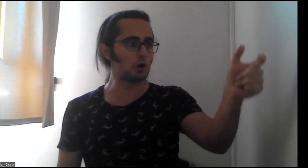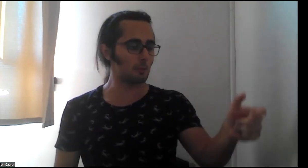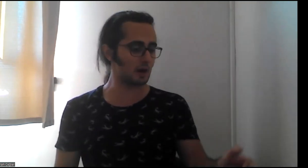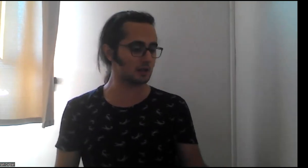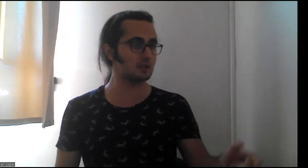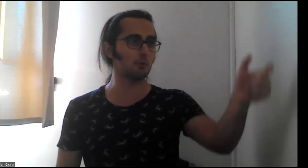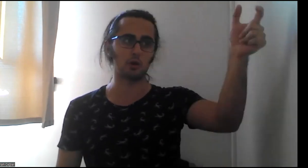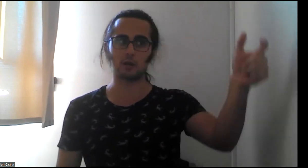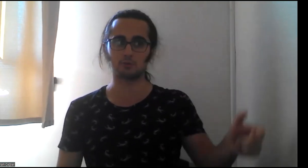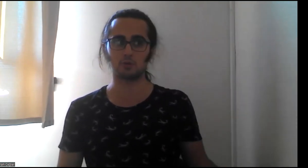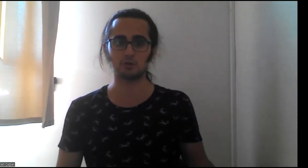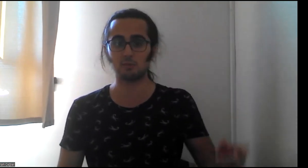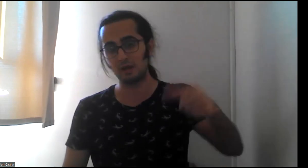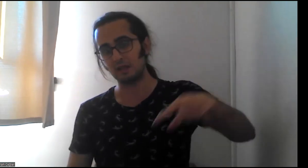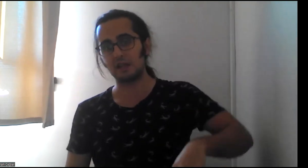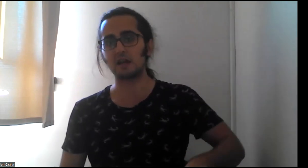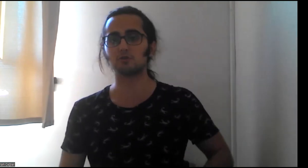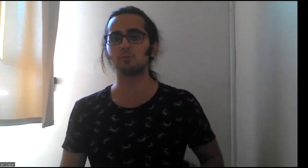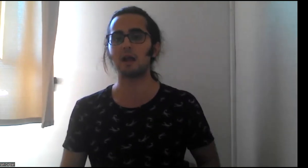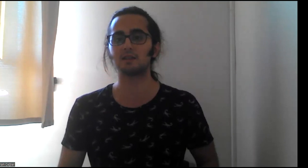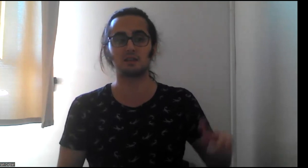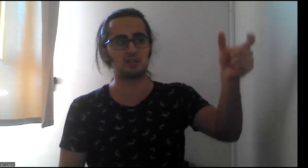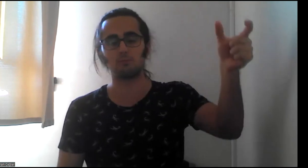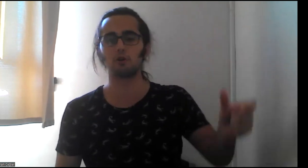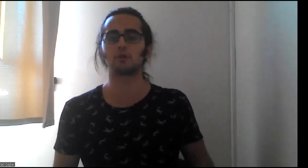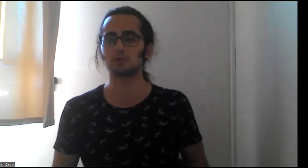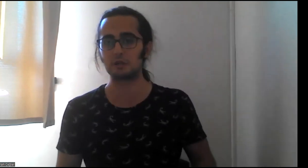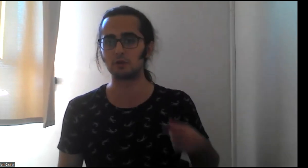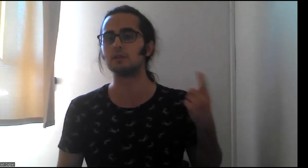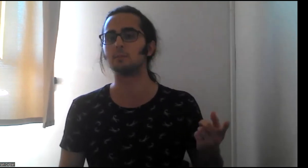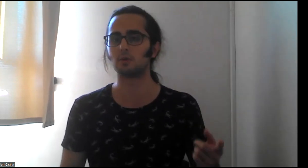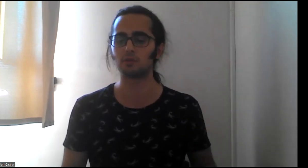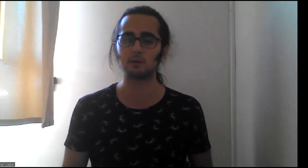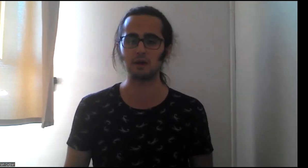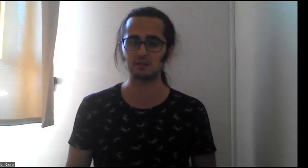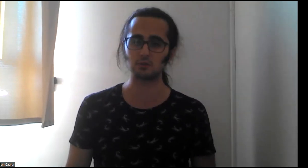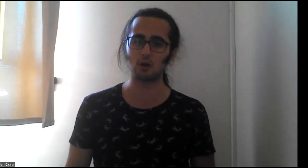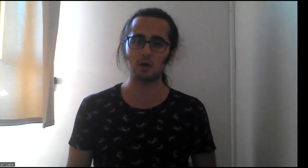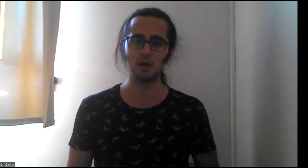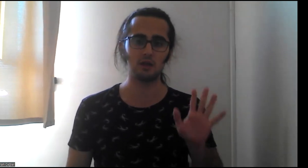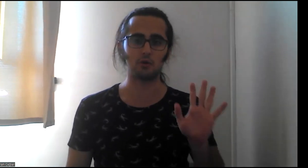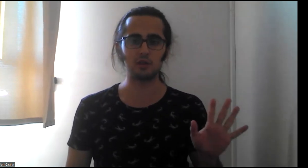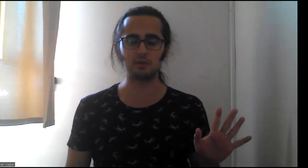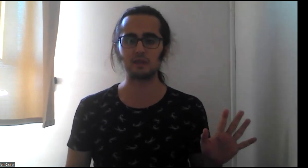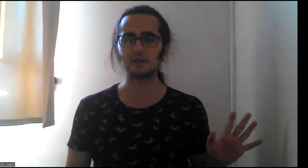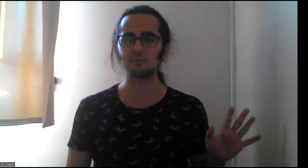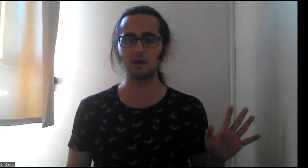böyle yaparken de böyle yapmış olacağım. İleriki cümlelerde de kişiyi böyle gösteriyor dediydim. Hani ondan bahsediyorum. Ona emin değilim.